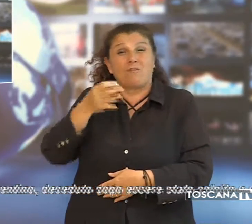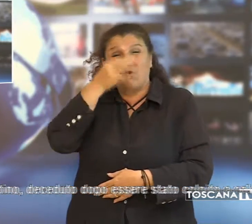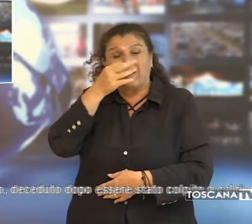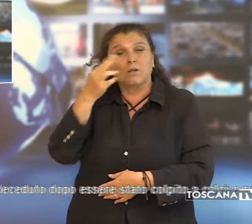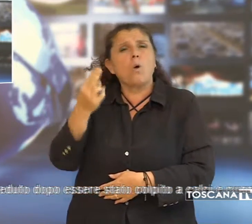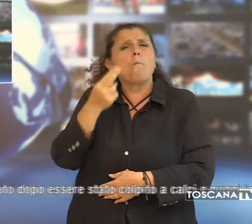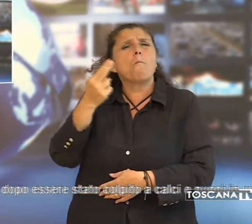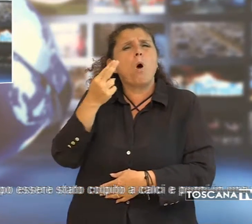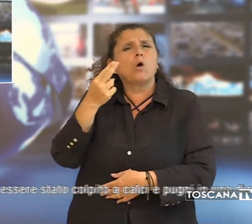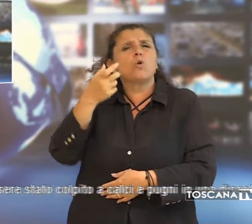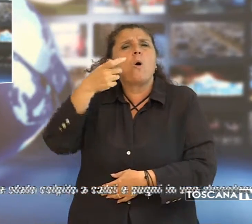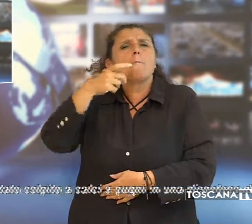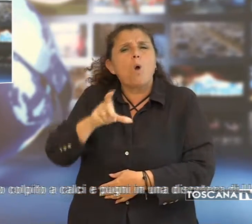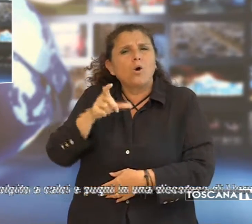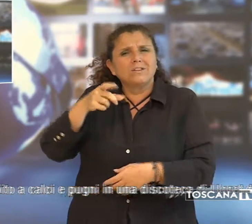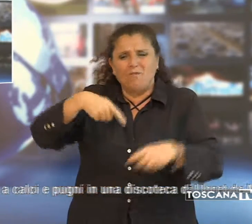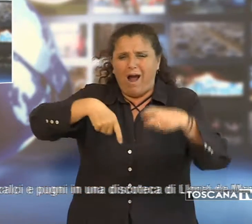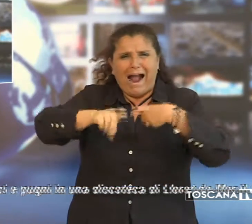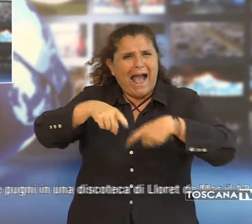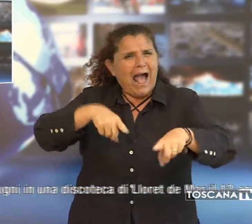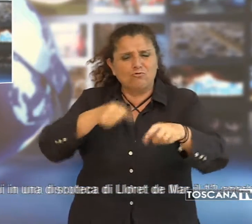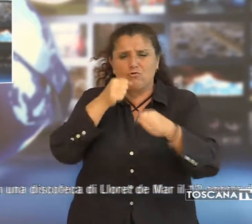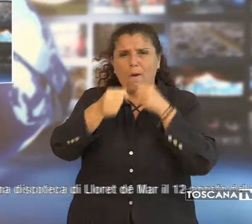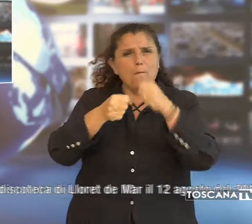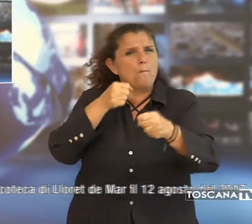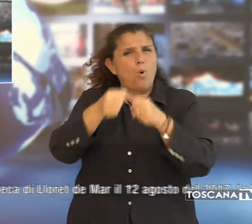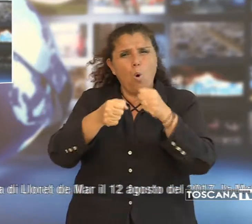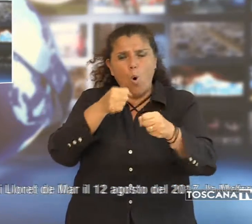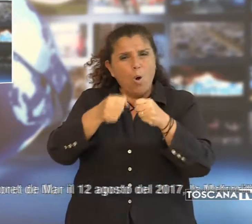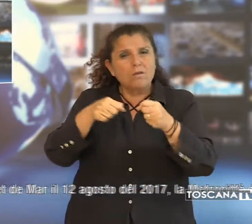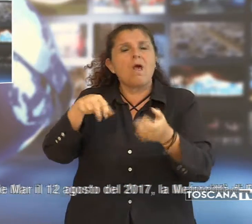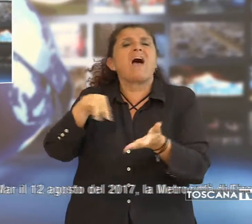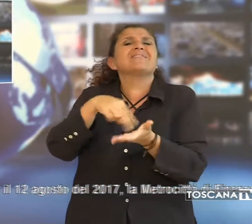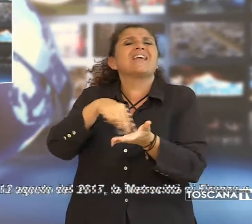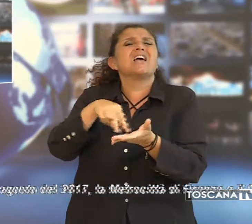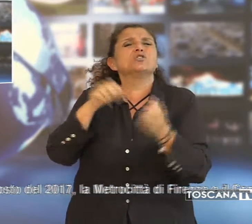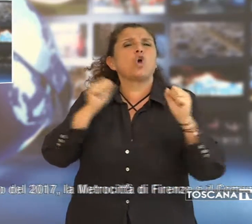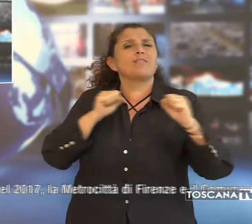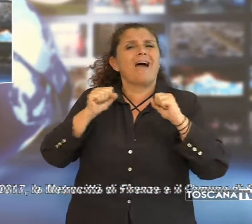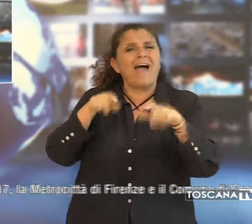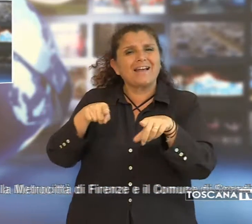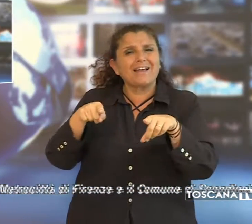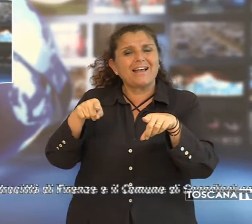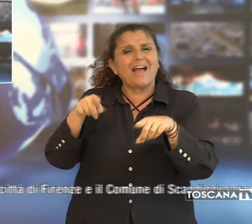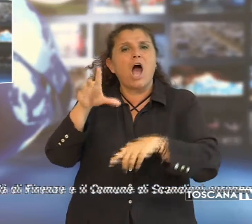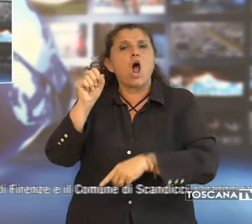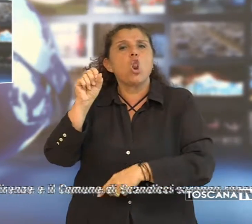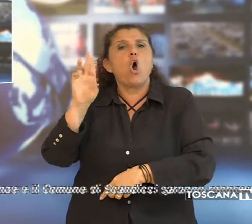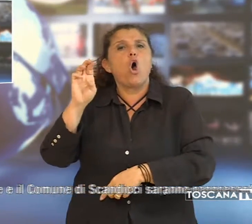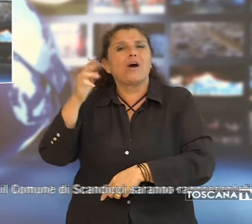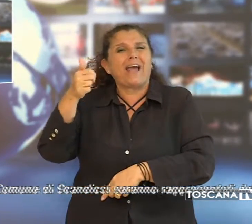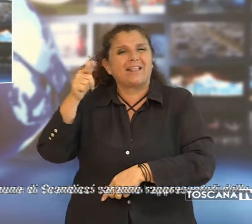deceduto dopo essere stato colpito a calci e pugni in una discoteca di Lioré de Mar,